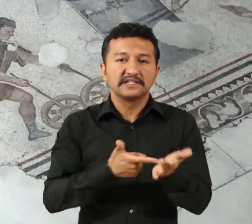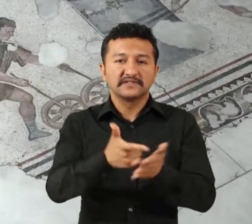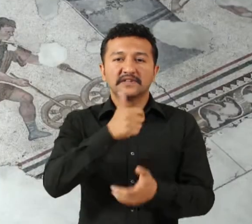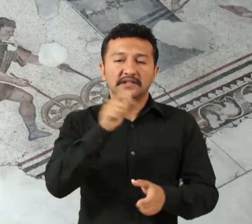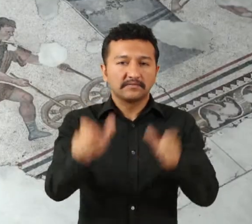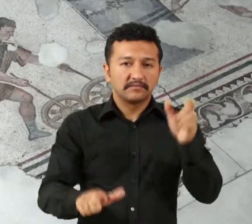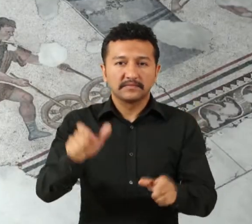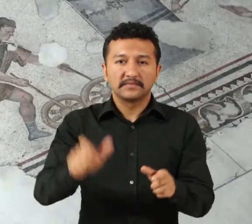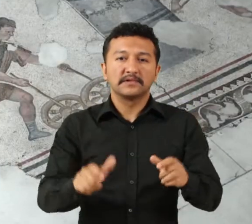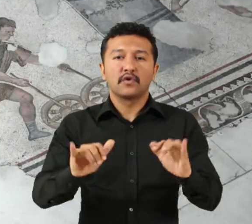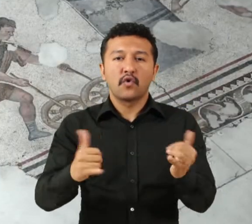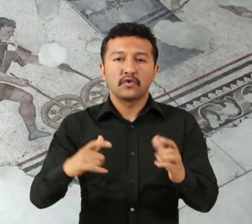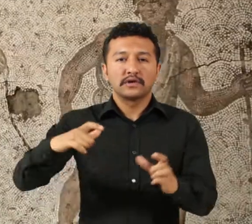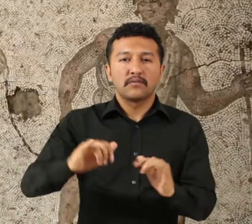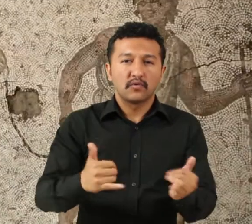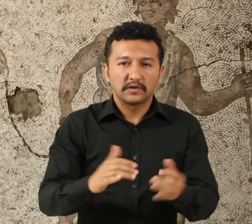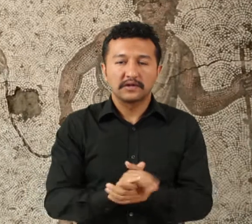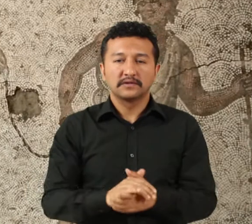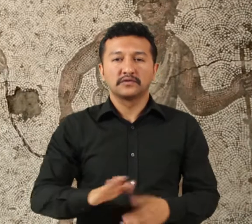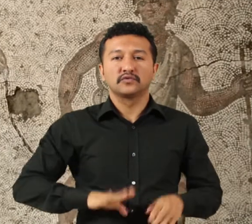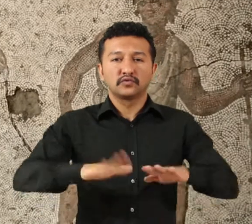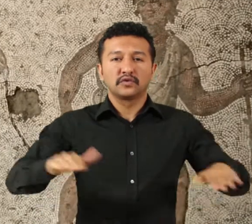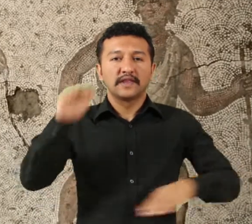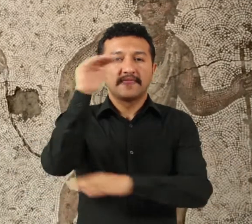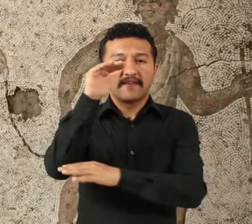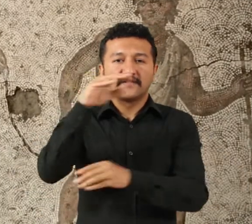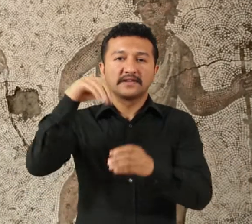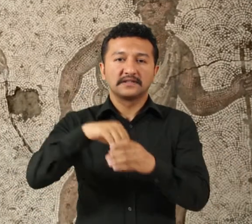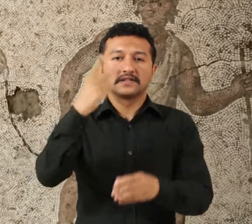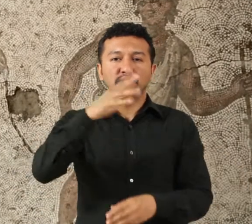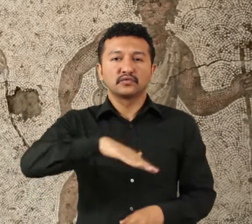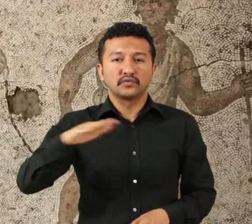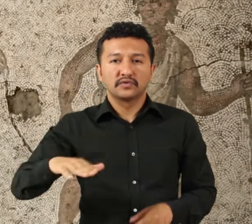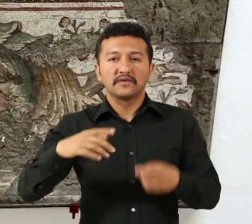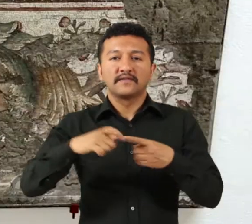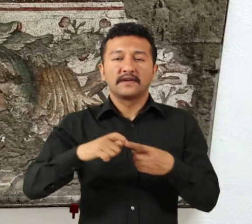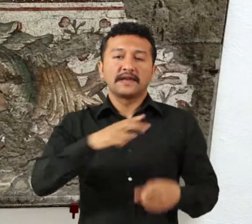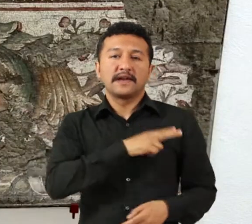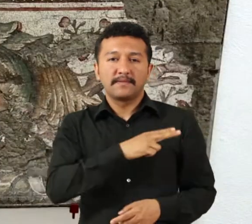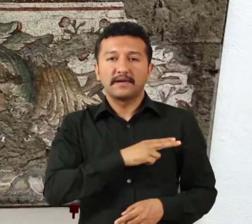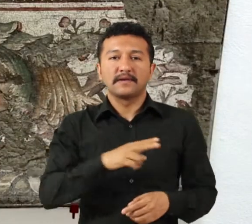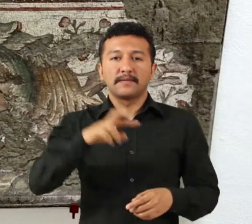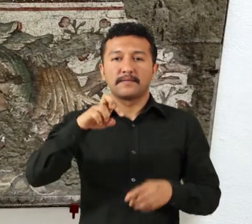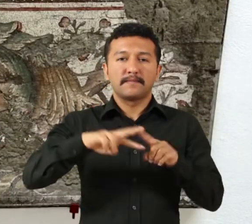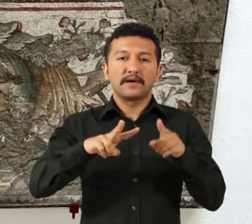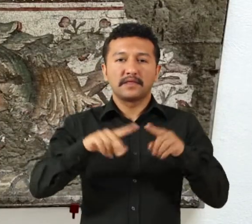çember oynayan çocuklar, deve sırtında iki çocuk ve rehber, panın omuzlarına oturmuş çocuk